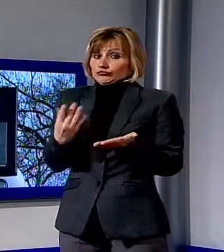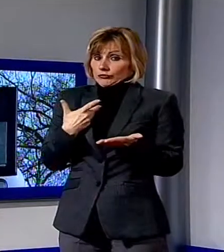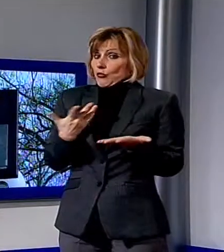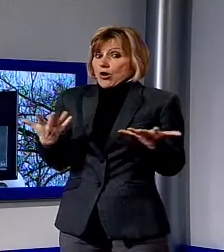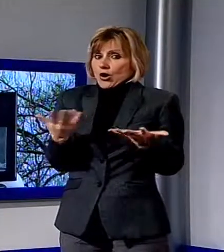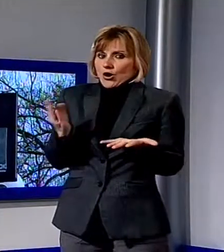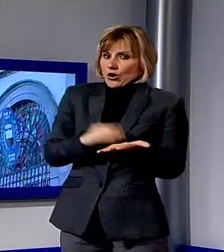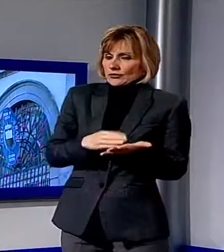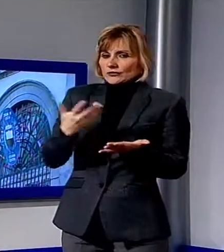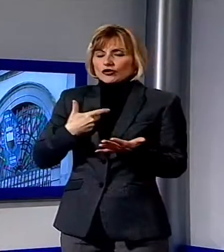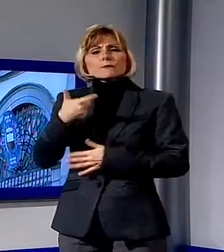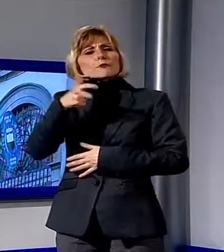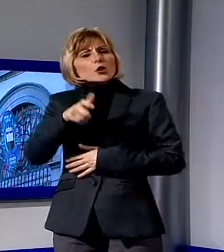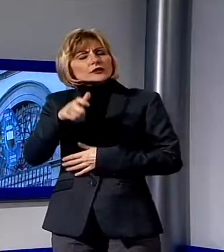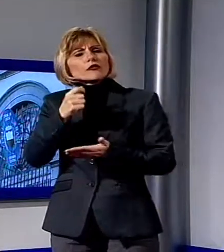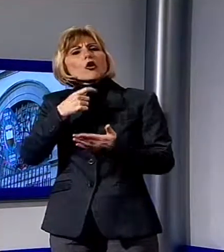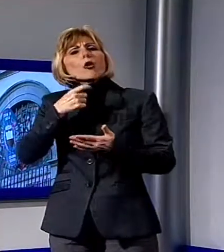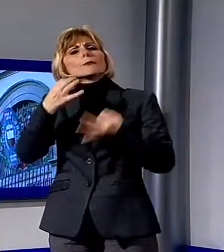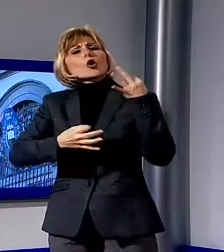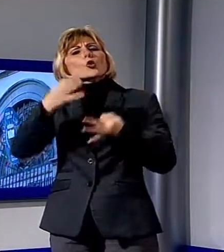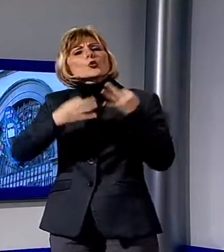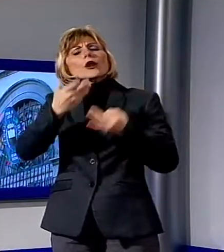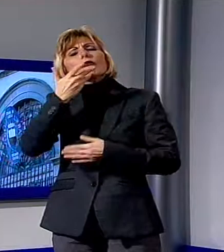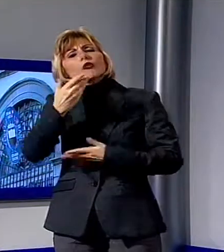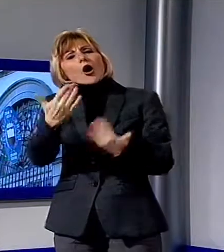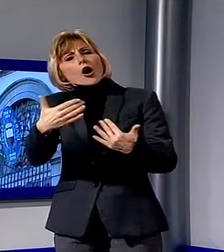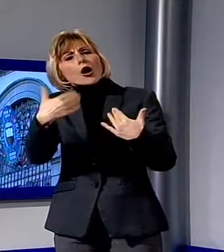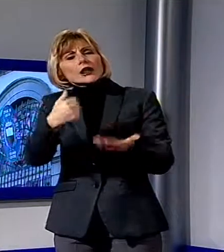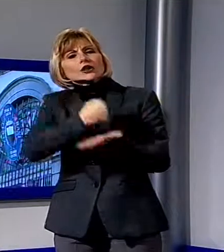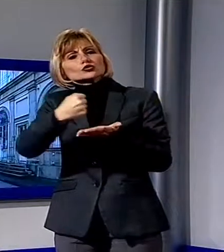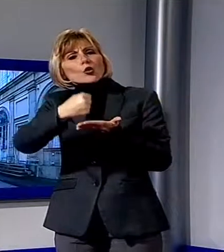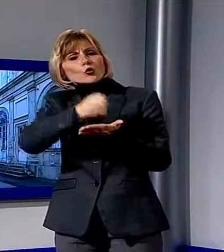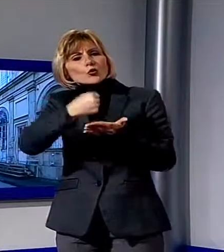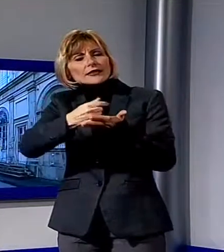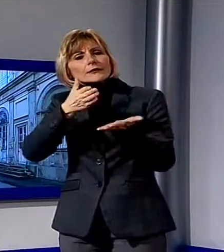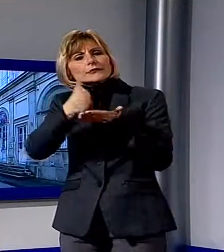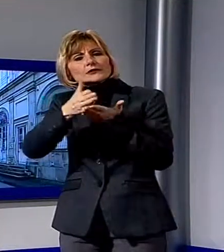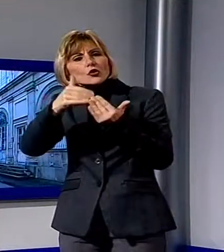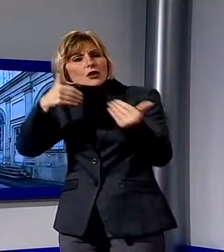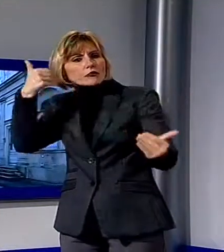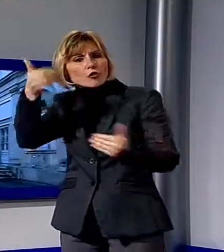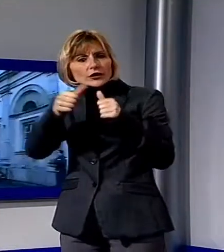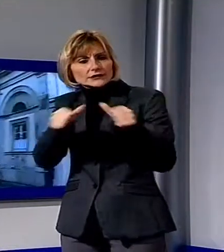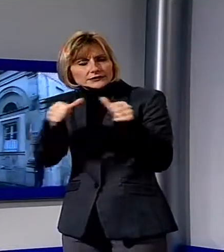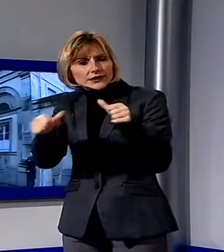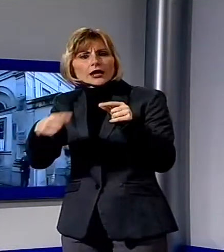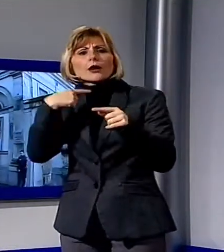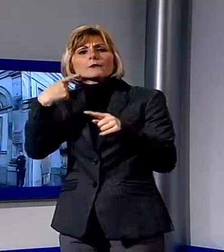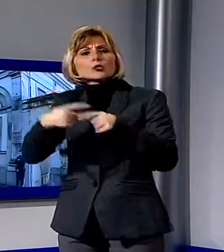perché la Procura ha chiesto anche la documentazione relativa a missioni fuori sede del comandante e relativi rimborsi, i provvedimenti